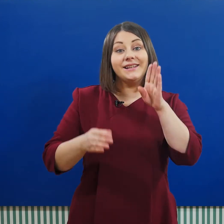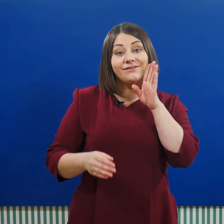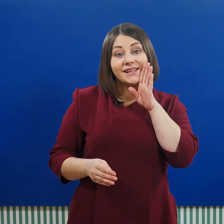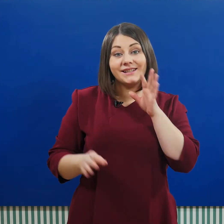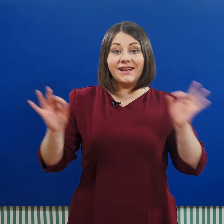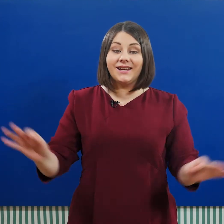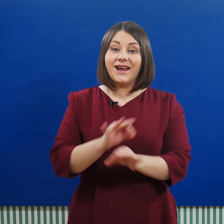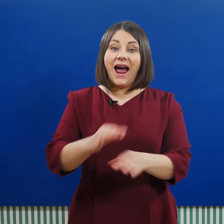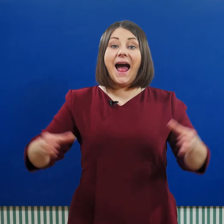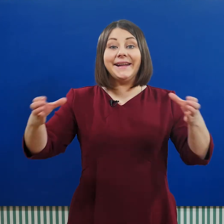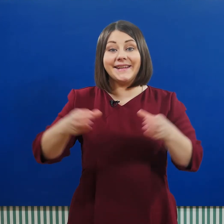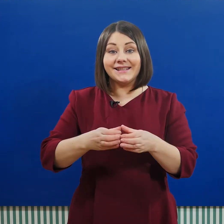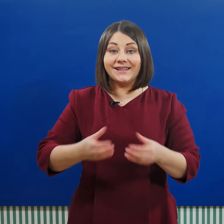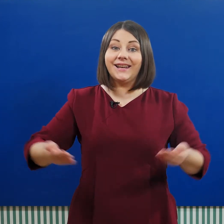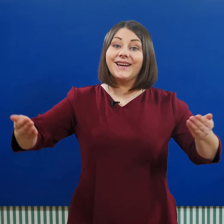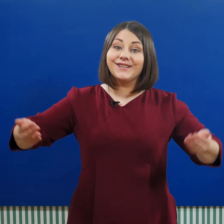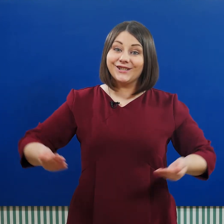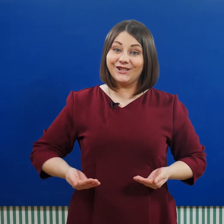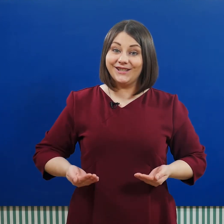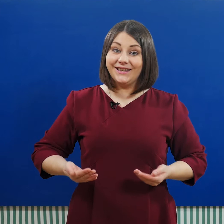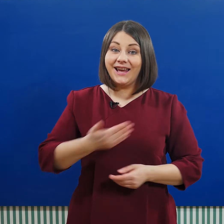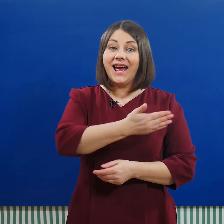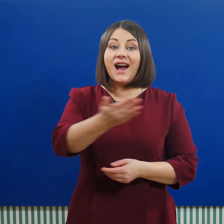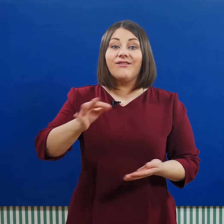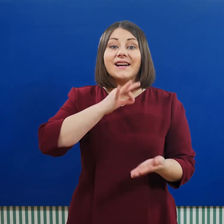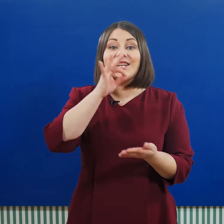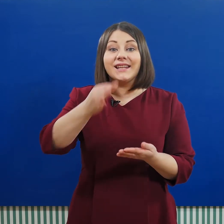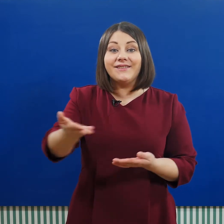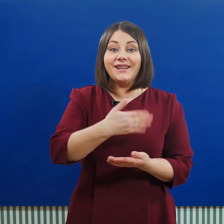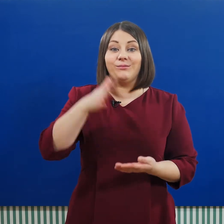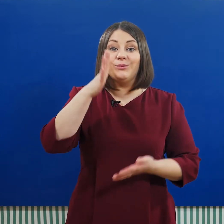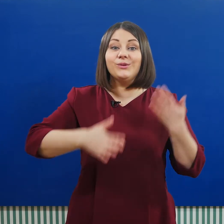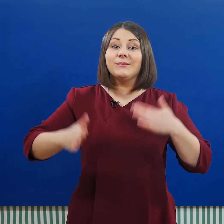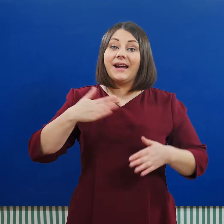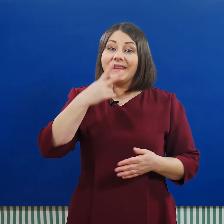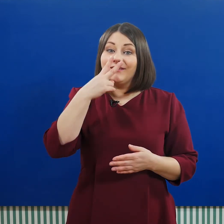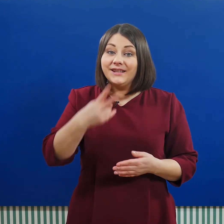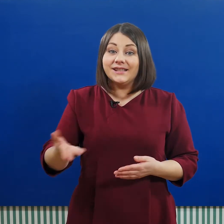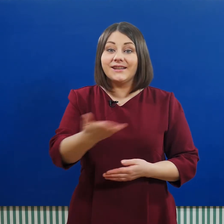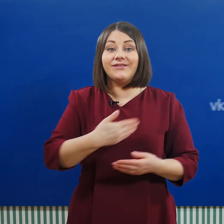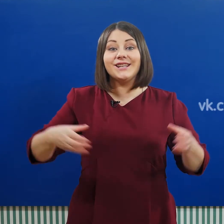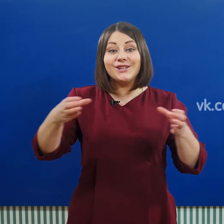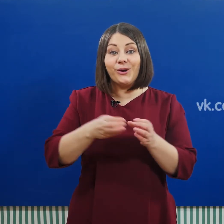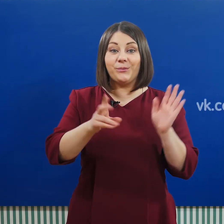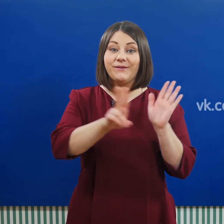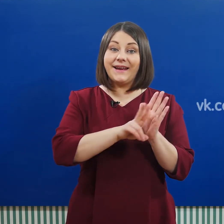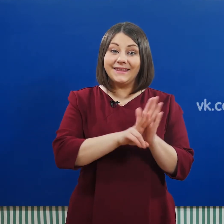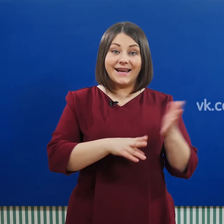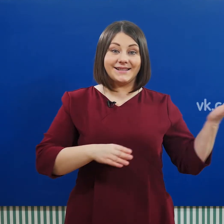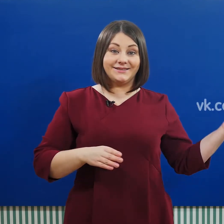«невеста», «оркестр», «жизнь». Ваши ответы мы будем рады видеть в нашей группе ВКонтакте.